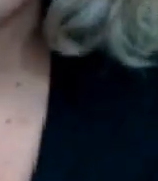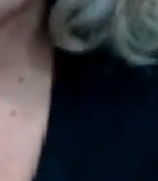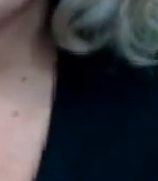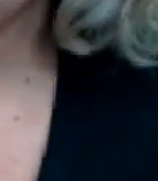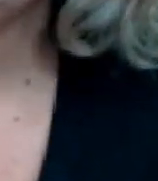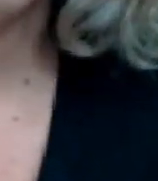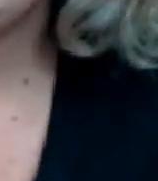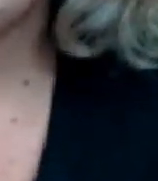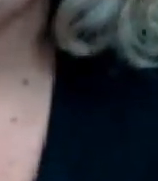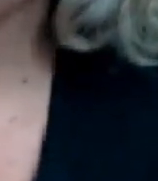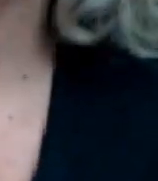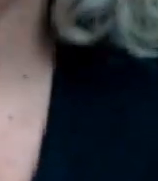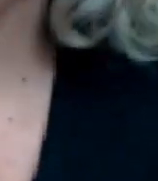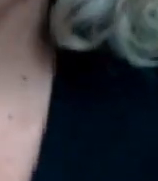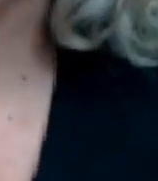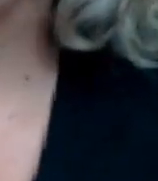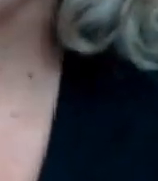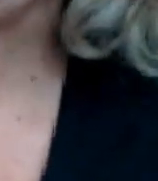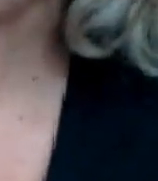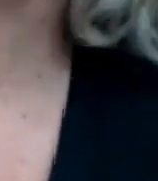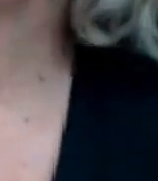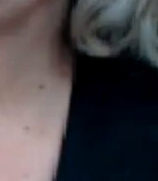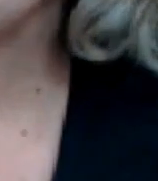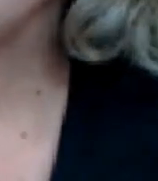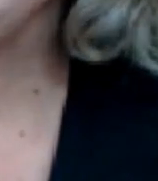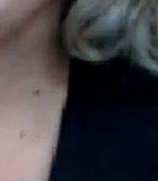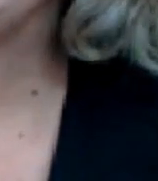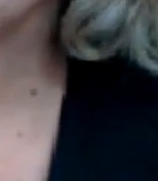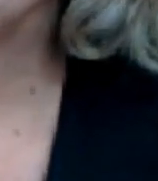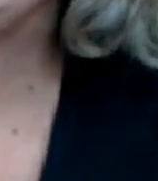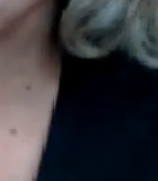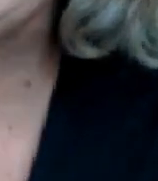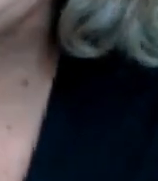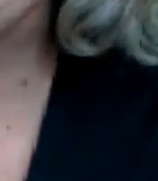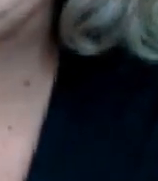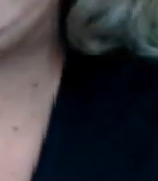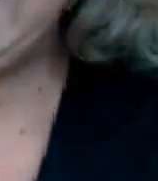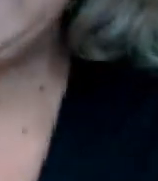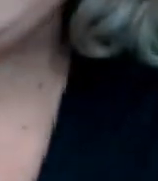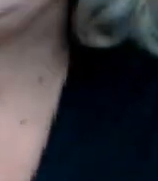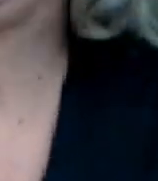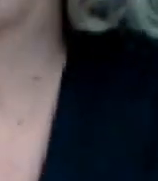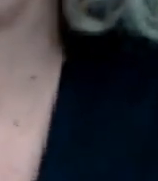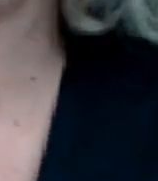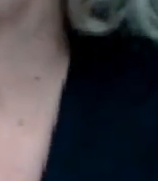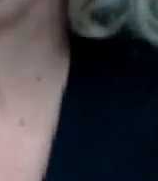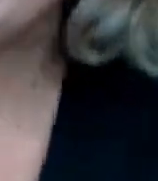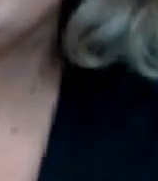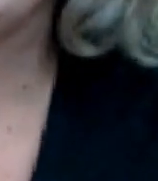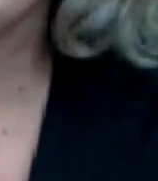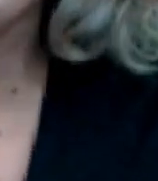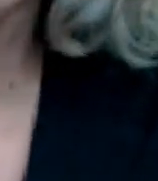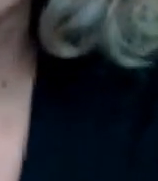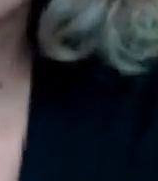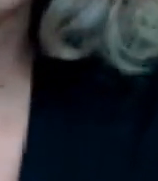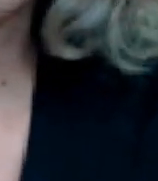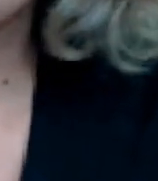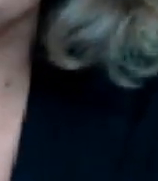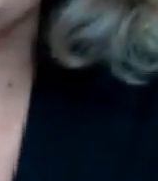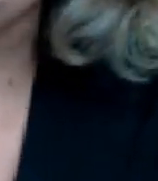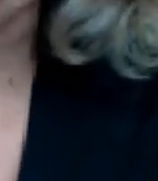y de esa manera es muy difícil para que ellos puedan enfrentarse con esas personas que están tan fuera de control ¿verdad?